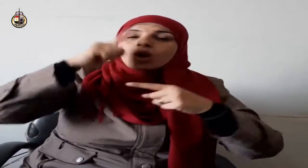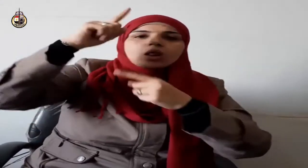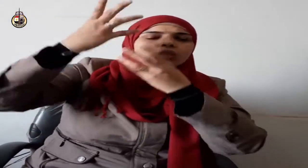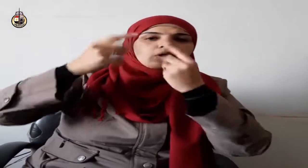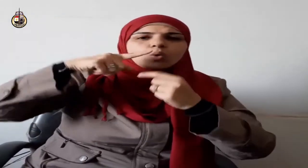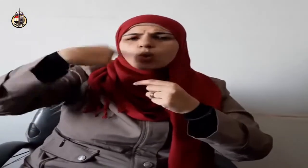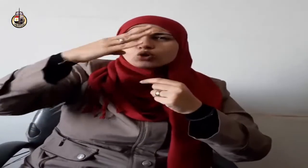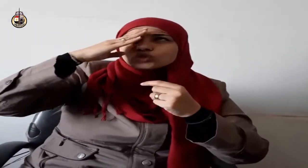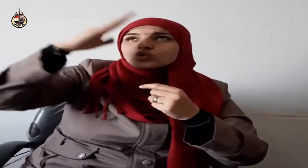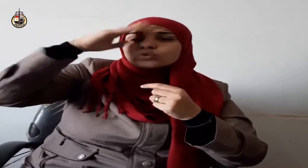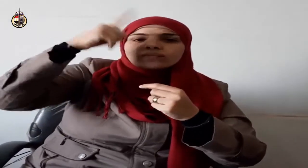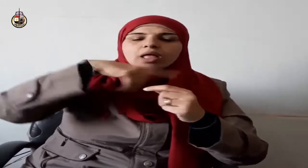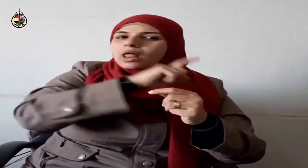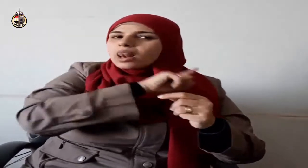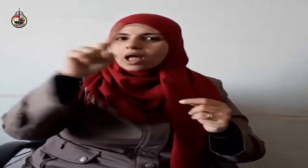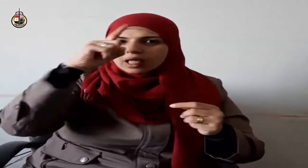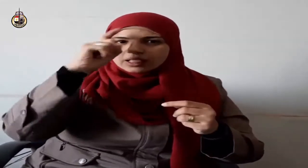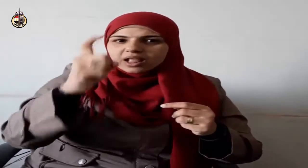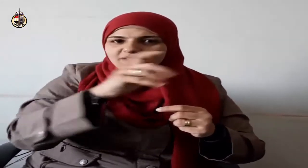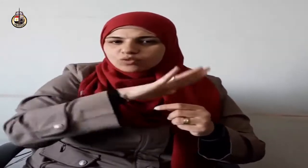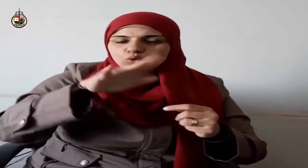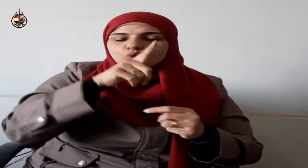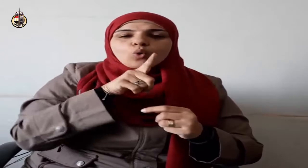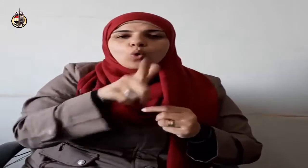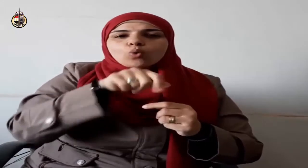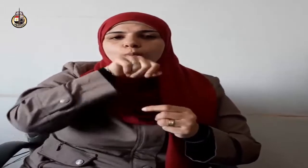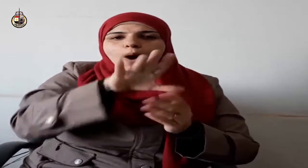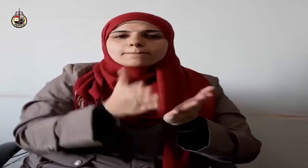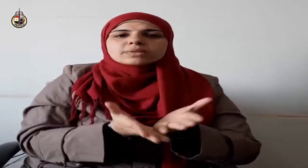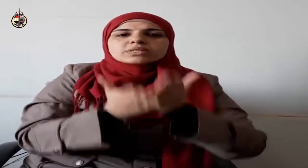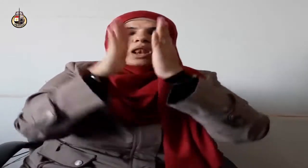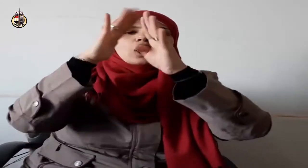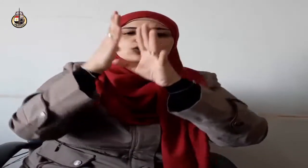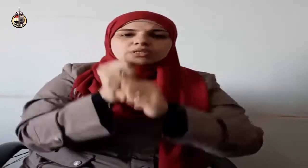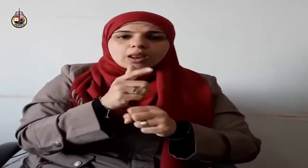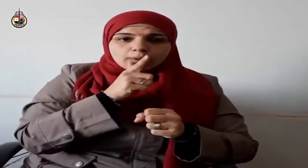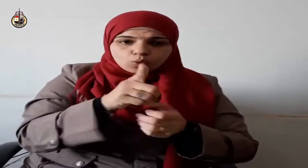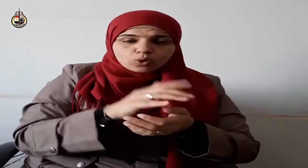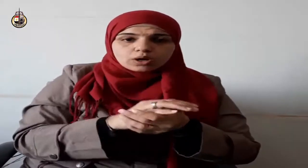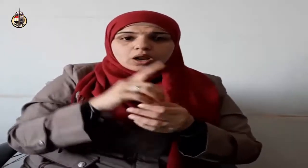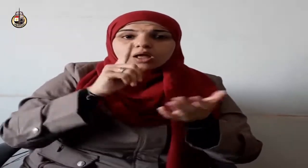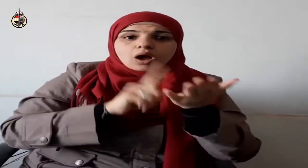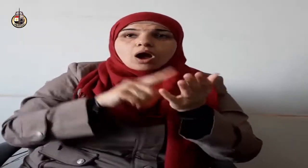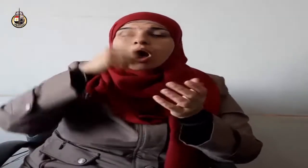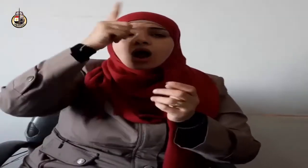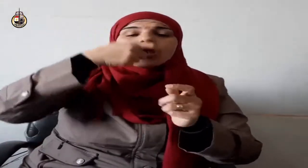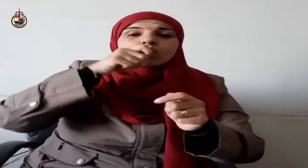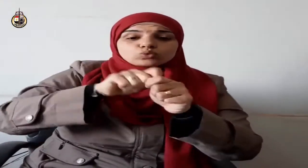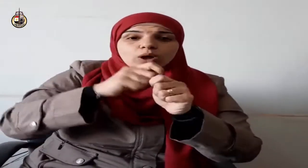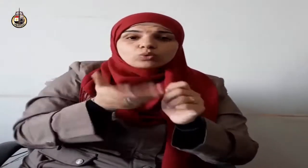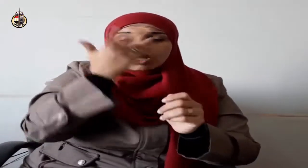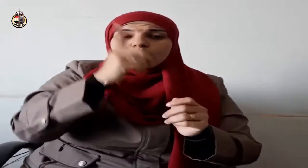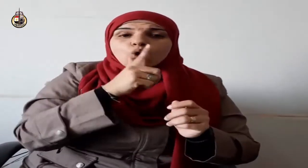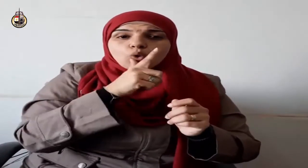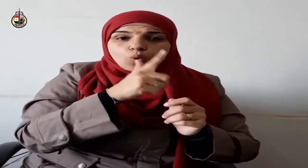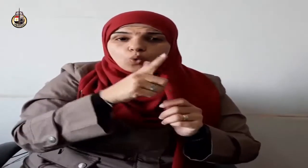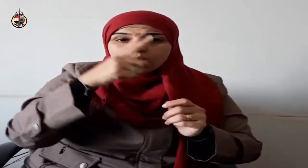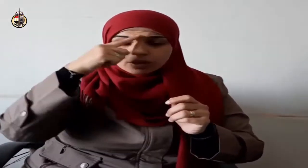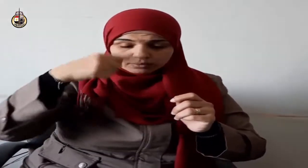خافني في الدنيا أمنته يوم القيامة كما يحظى الإنسان بالدخول